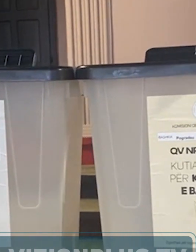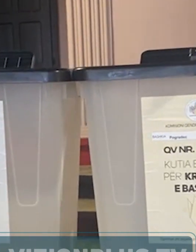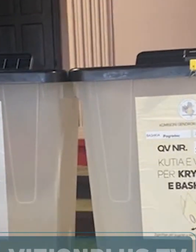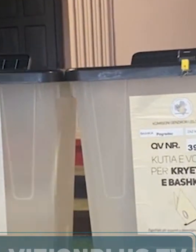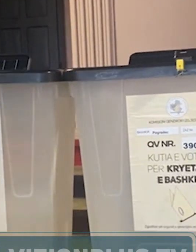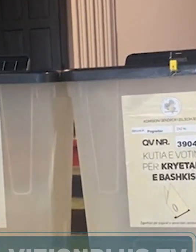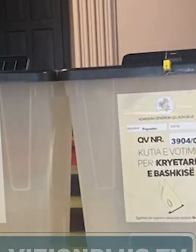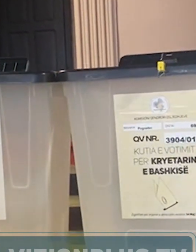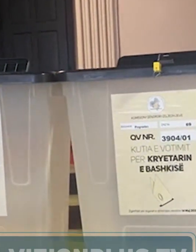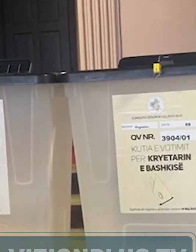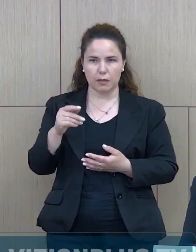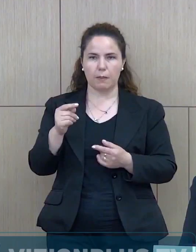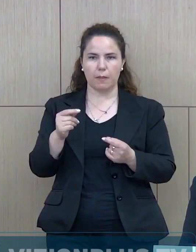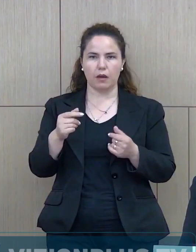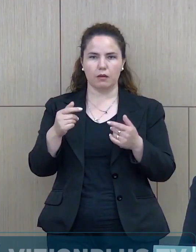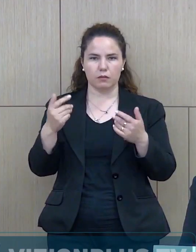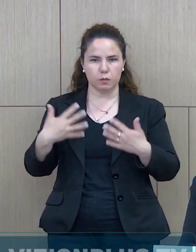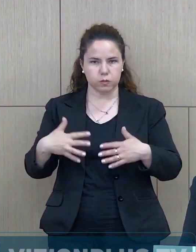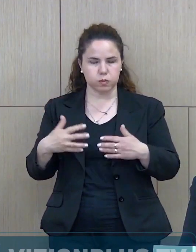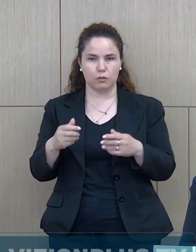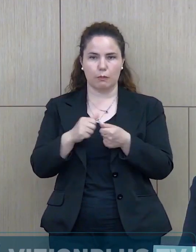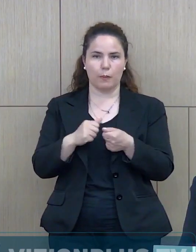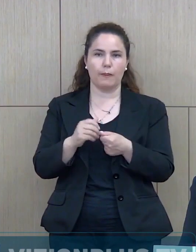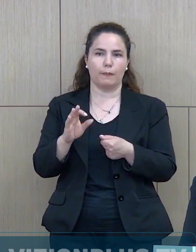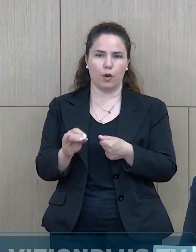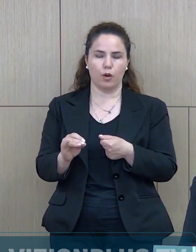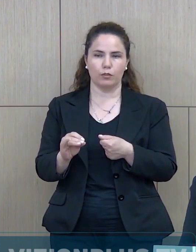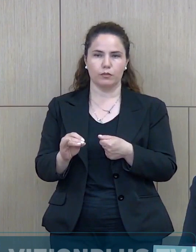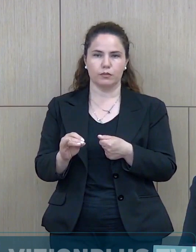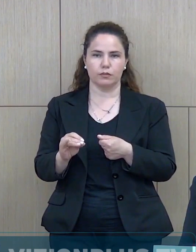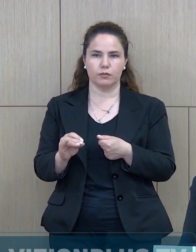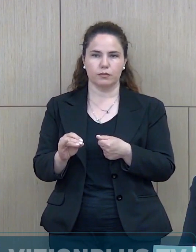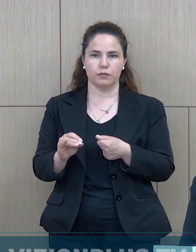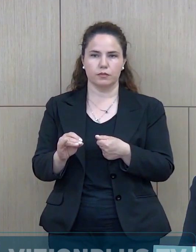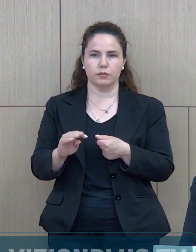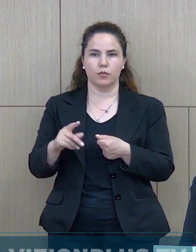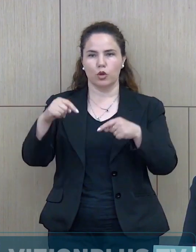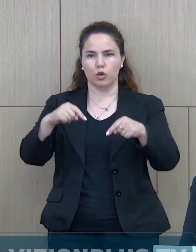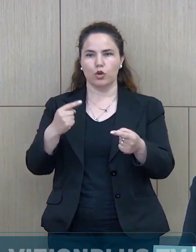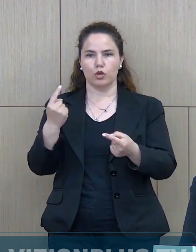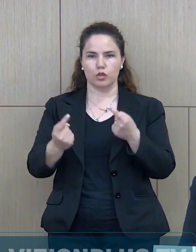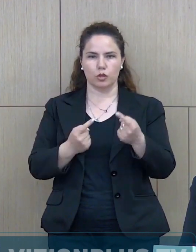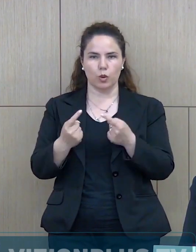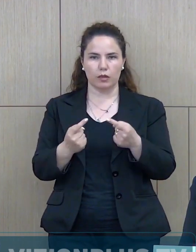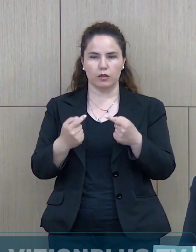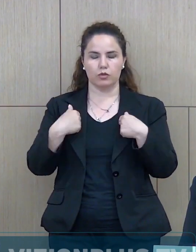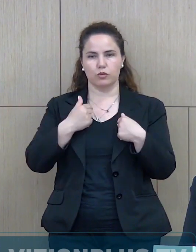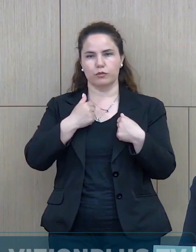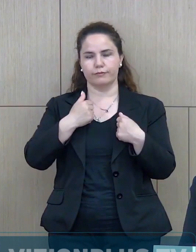gravitetin dhe në cine kësa e problematike, por kjo është situata, jemi përpjekur